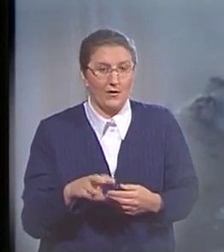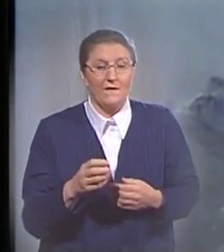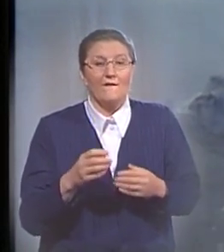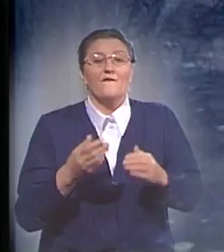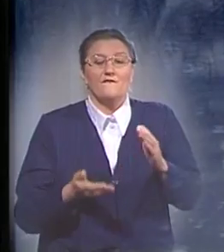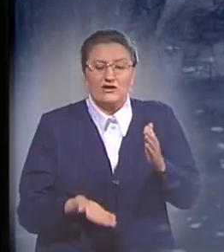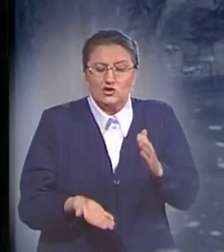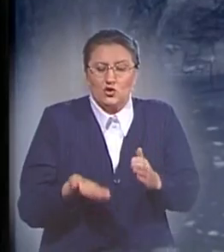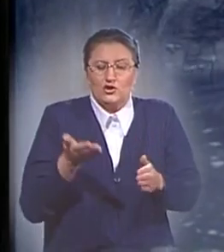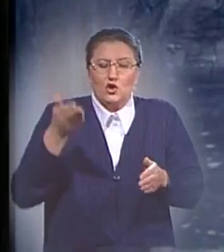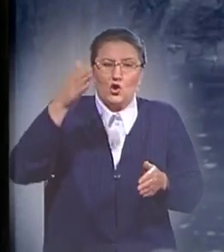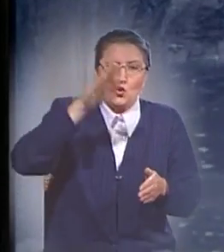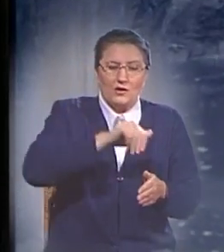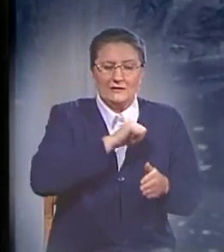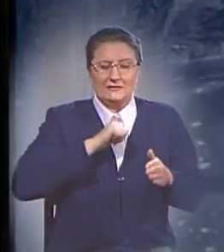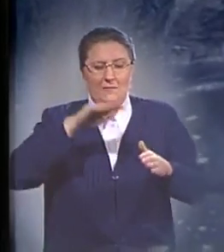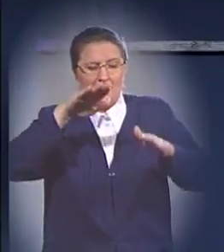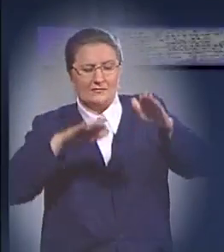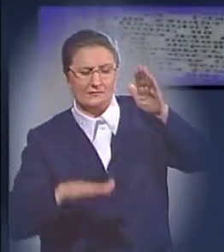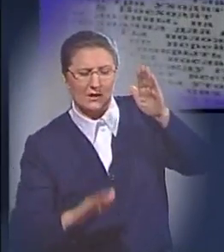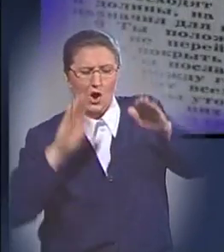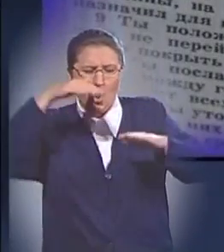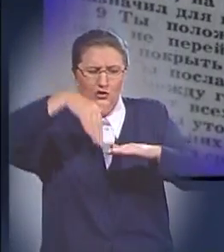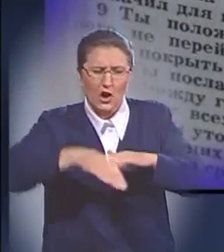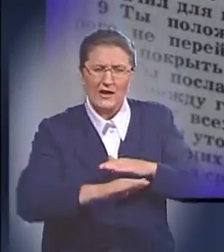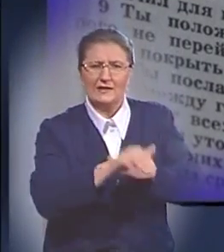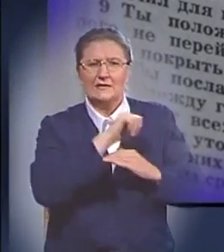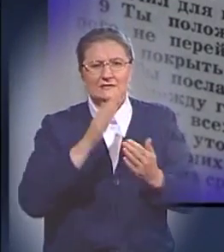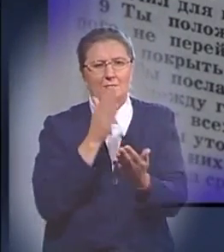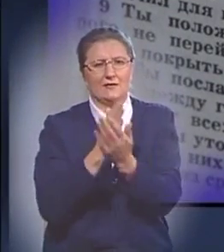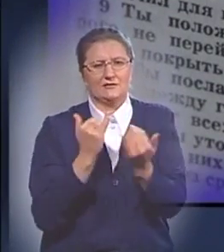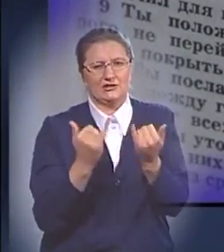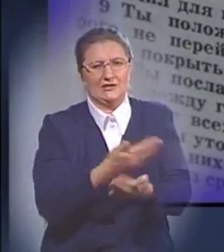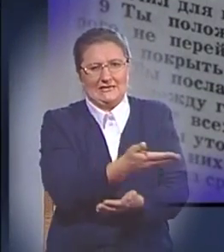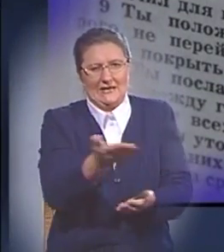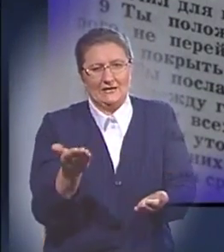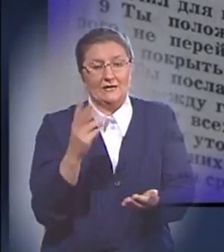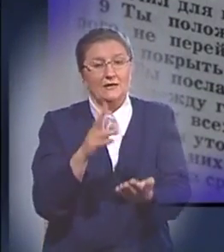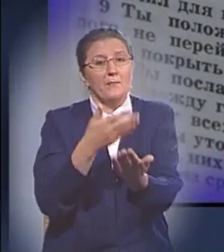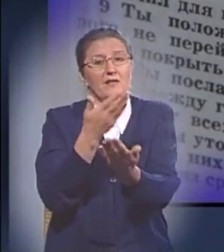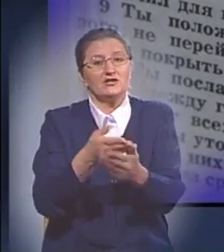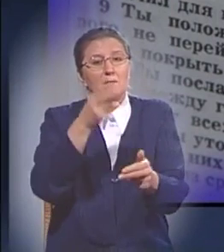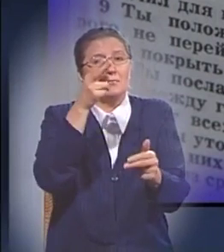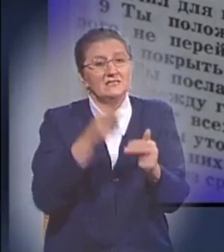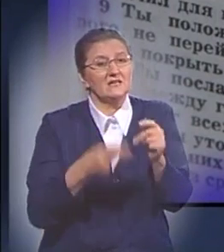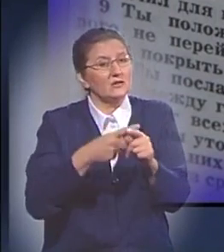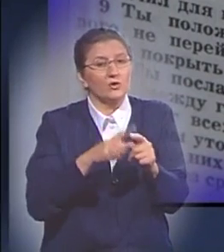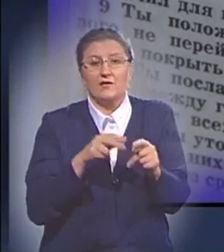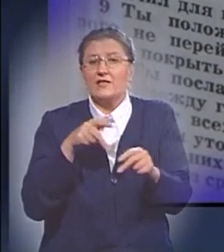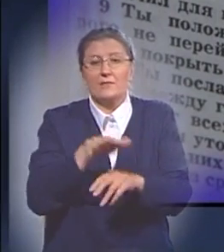горы, нисходят долины на место, которые ты назначил для них. Ты положил предел, которого они перейдут и